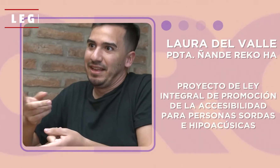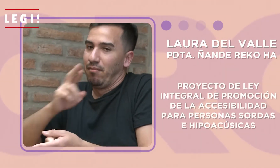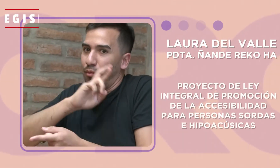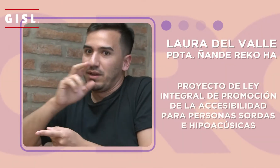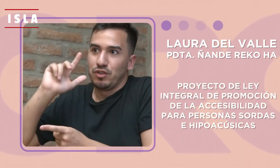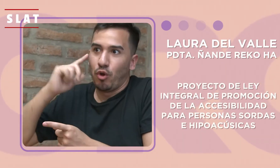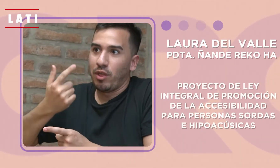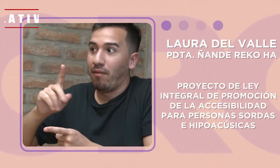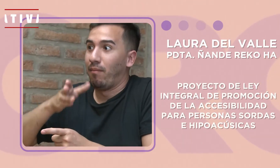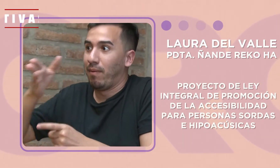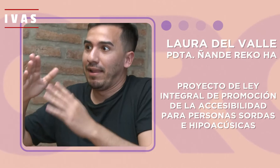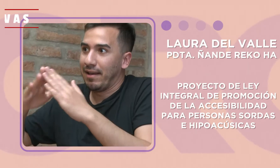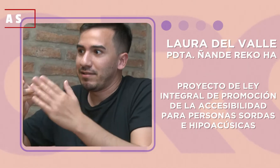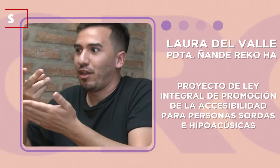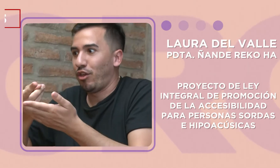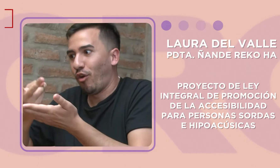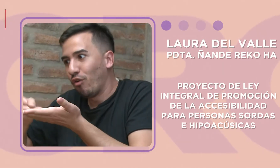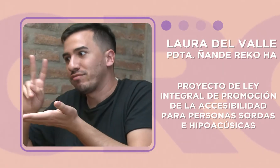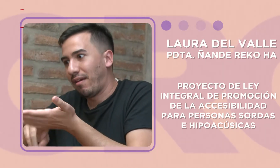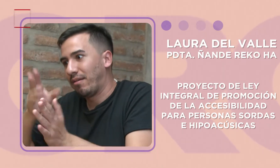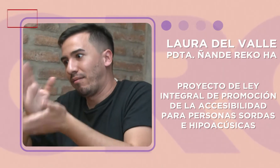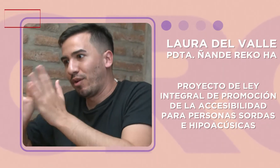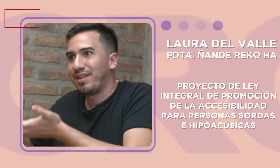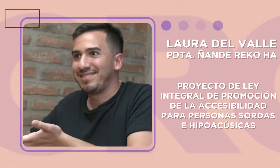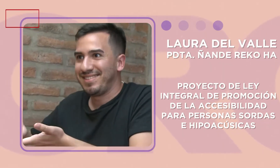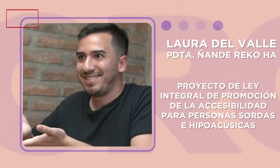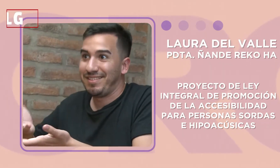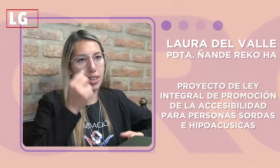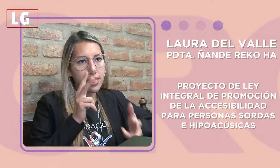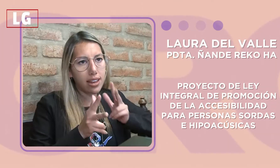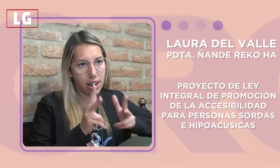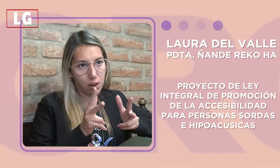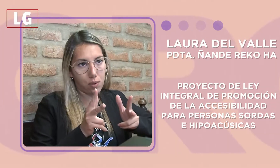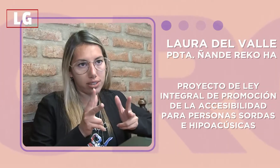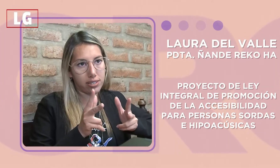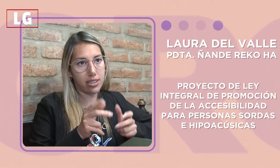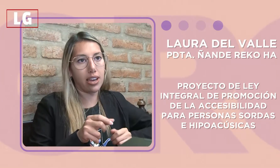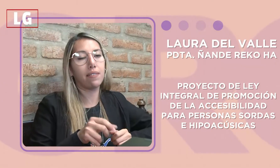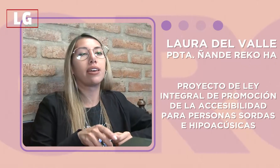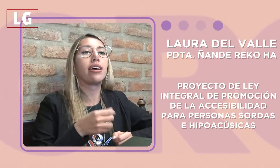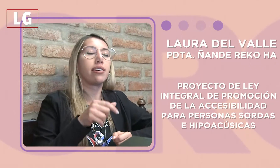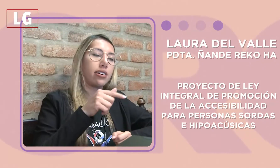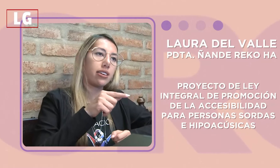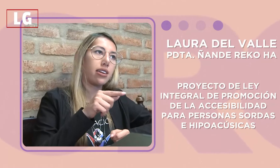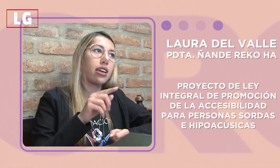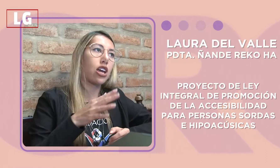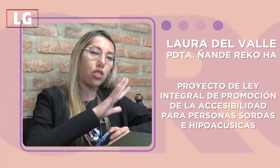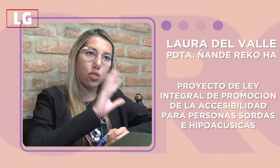Bueno, tema de capacitación, en toda la provincia necesitan no solo los oyentes, también las